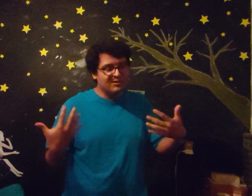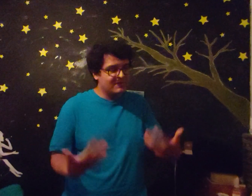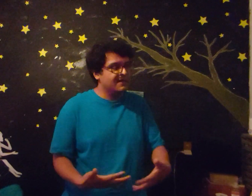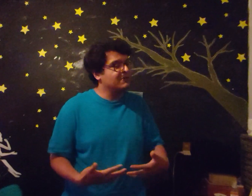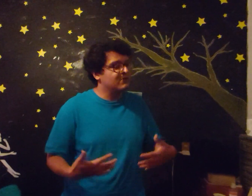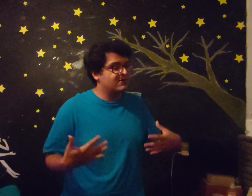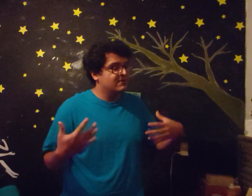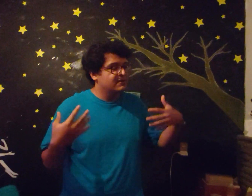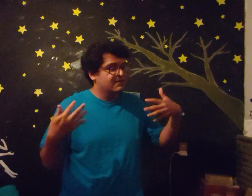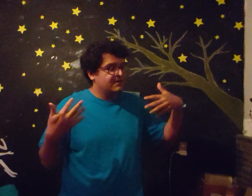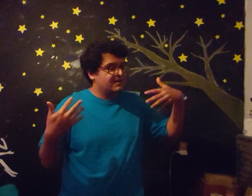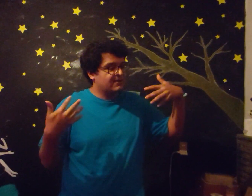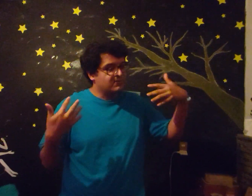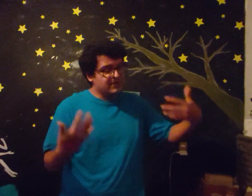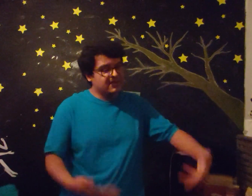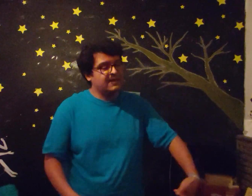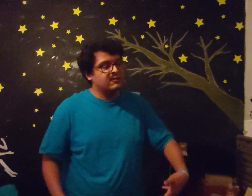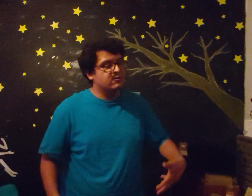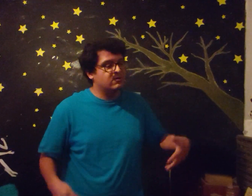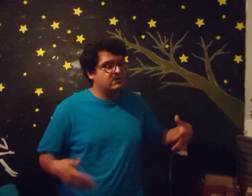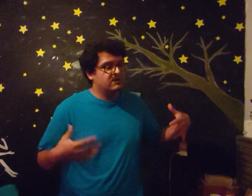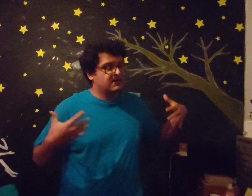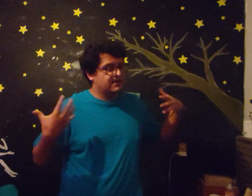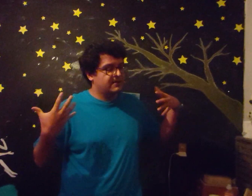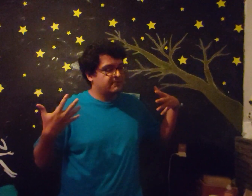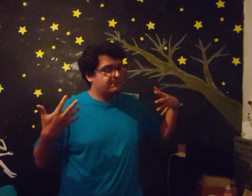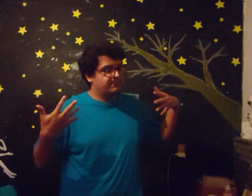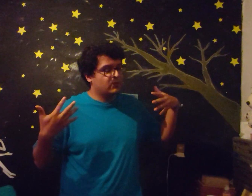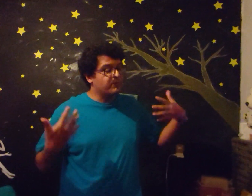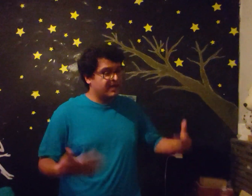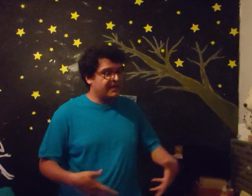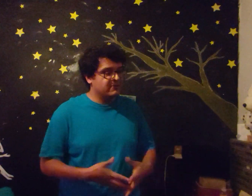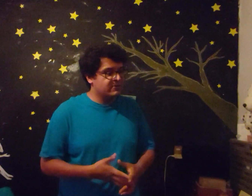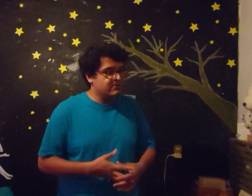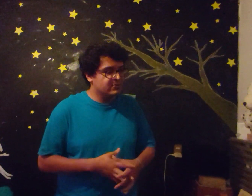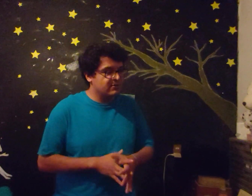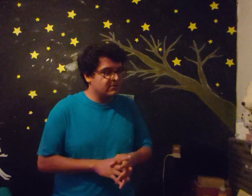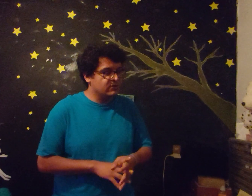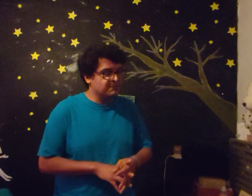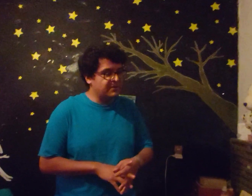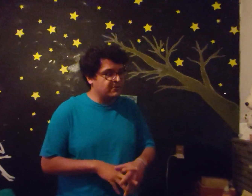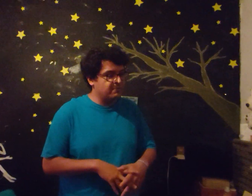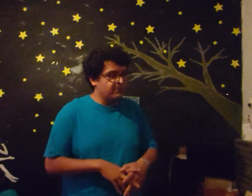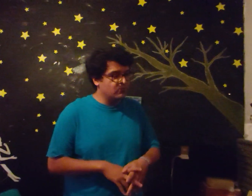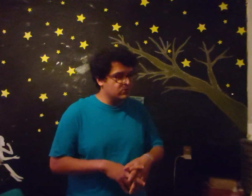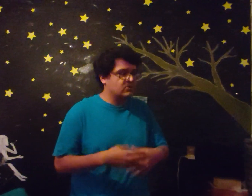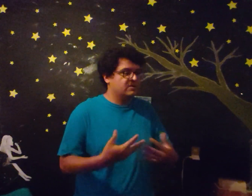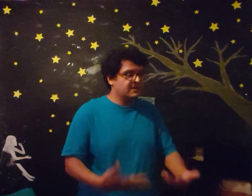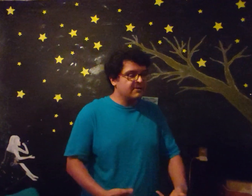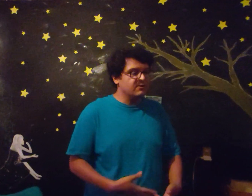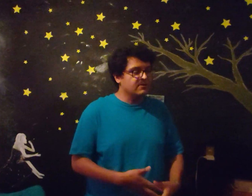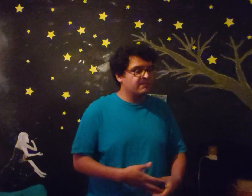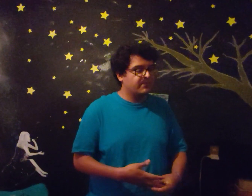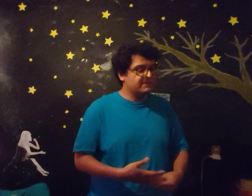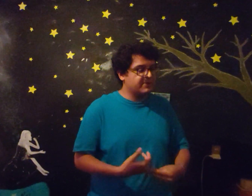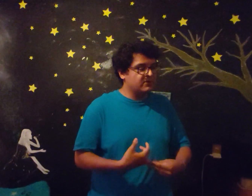Conviviendo Compitiendo Operando Yo creo Yo espero Mucho contenido Espero